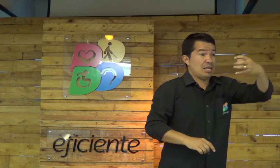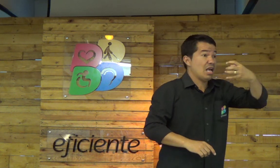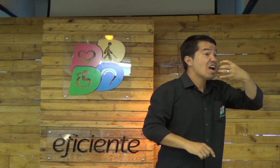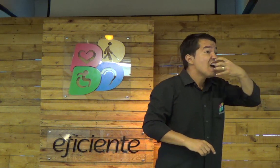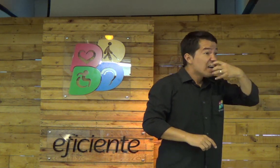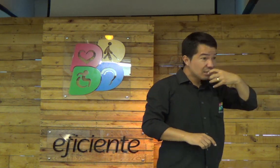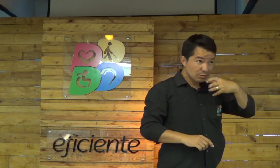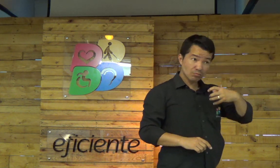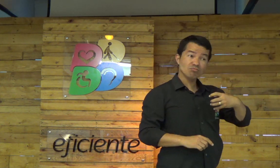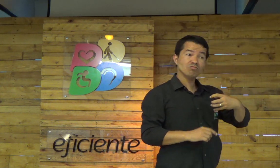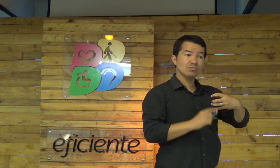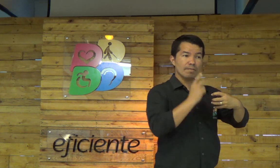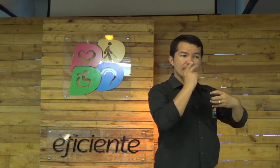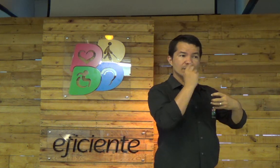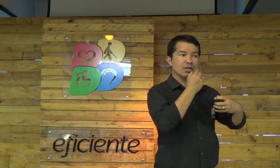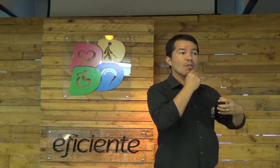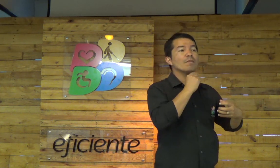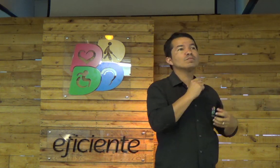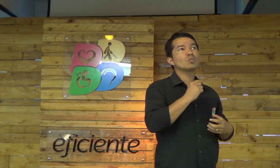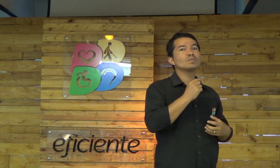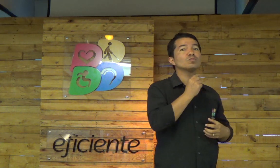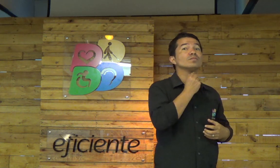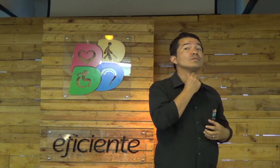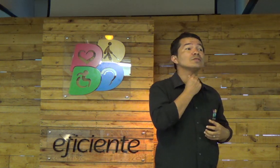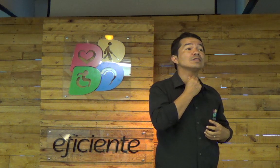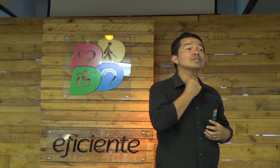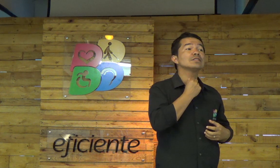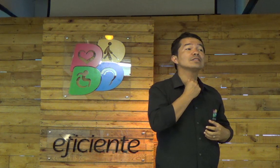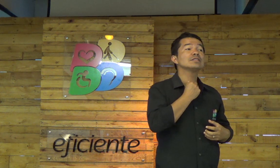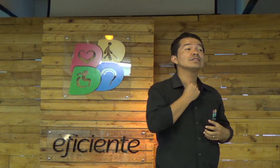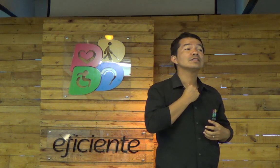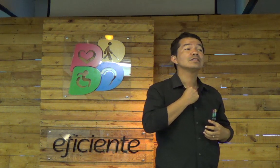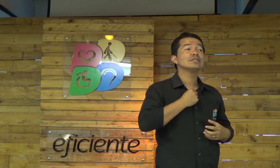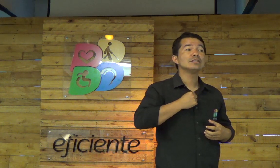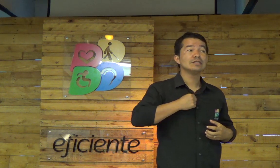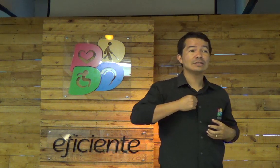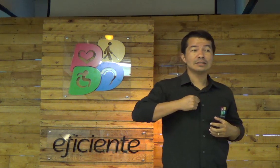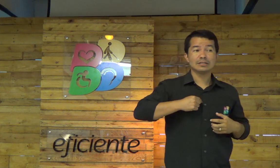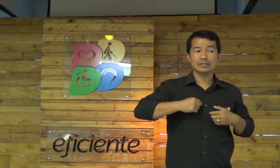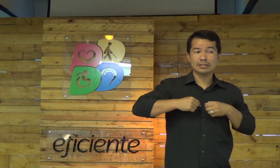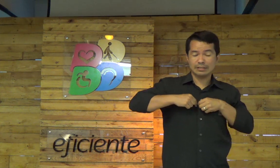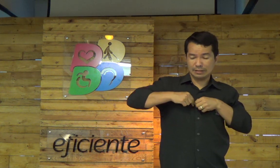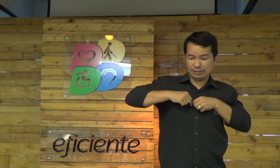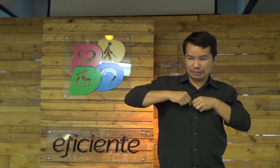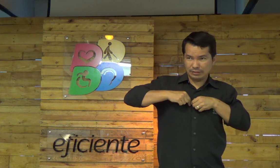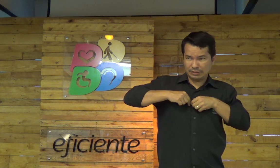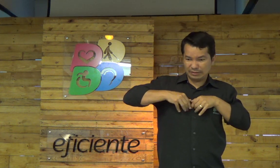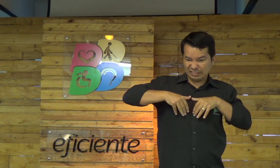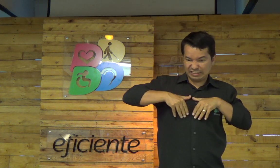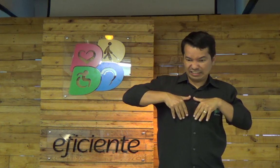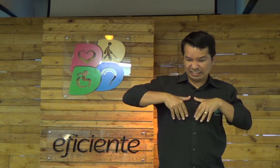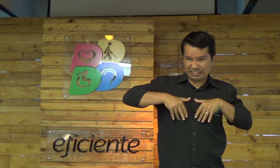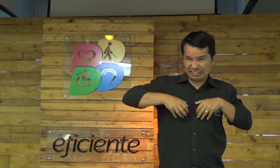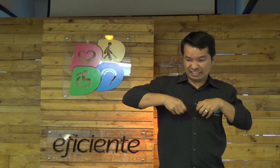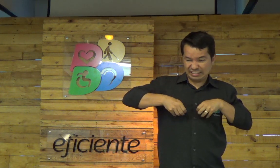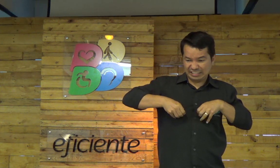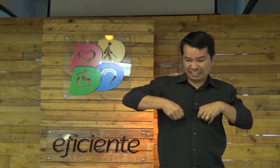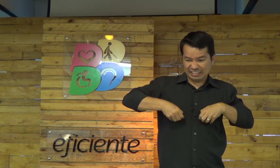a partir do momento que houve a desobediência, o desejo, aquilo